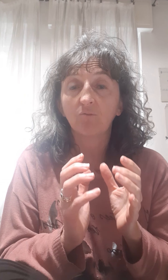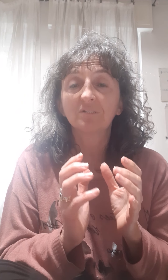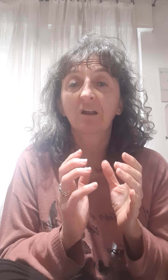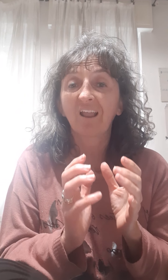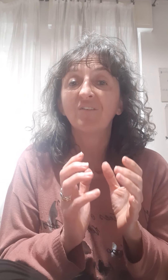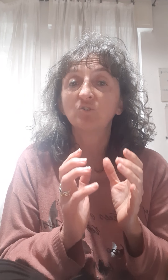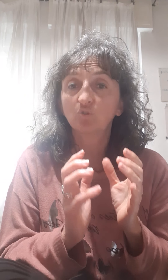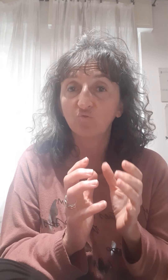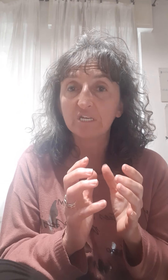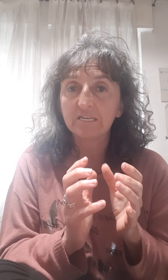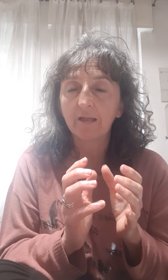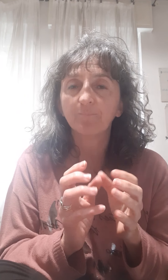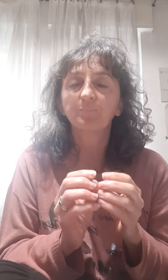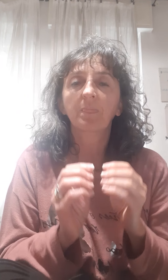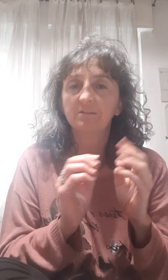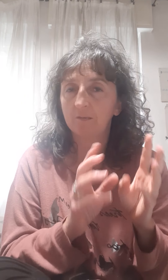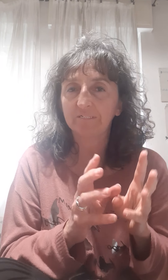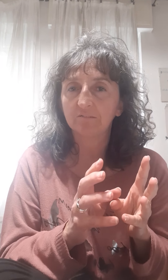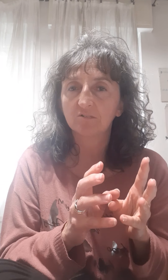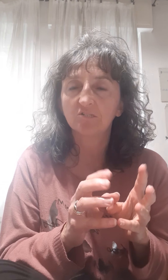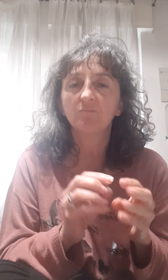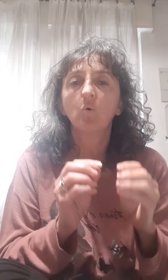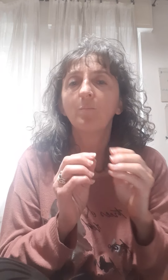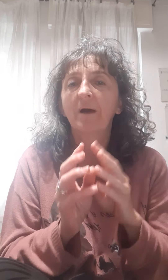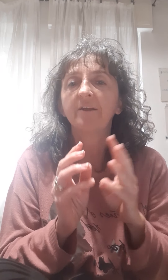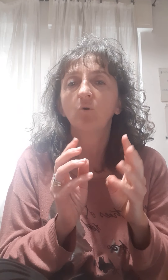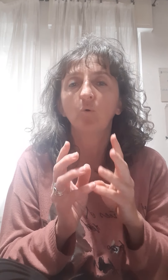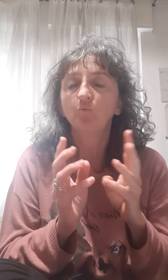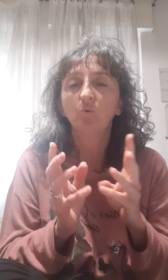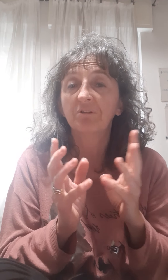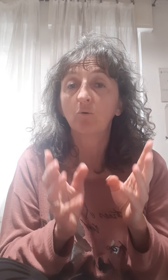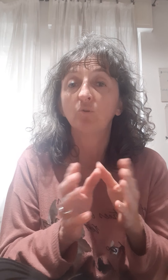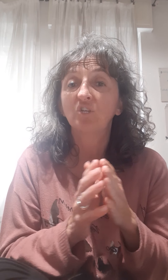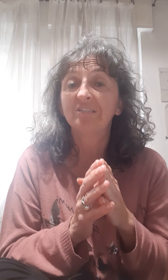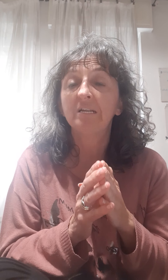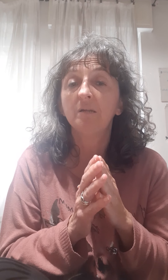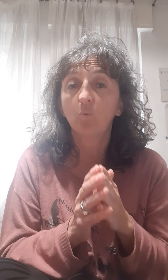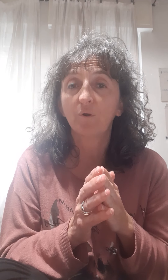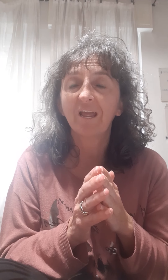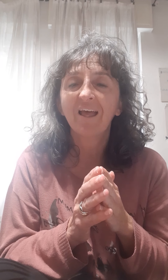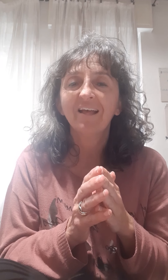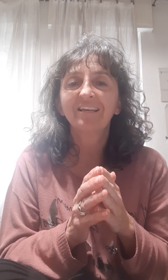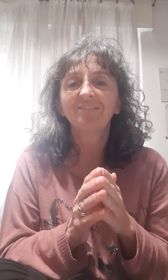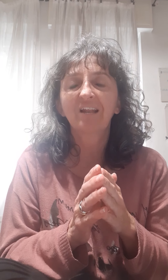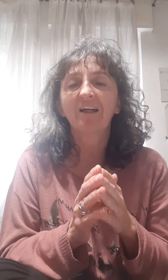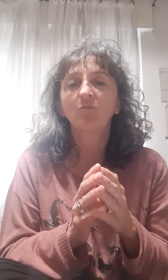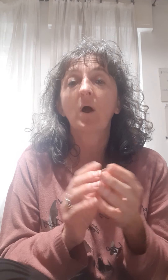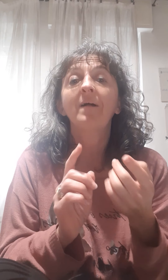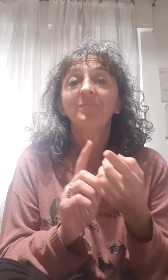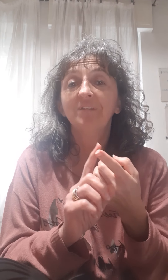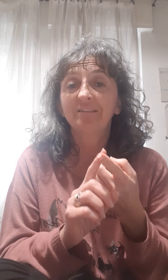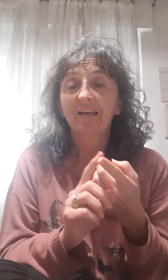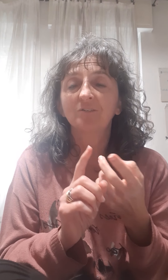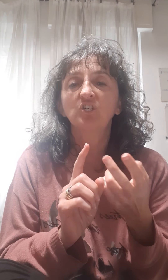vostra lavastoviglie insieme al detersivo un paio o due o tre gocce di limone che andranno a detergere,